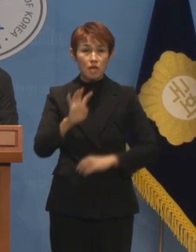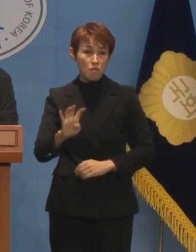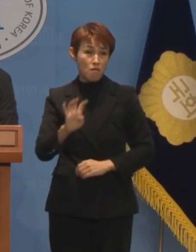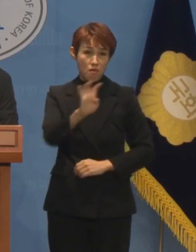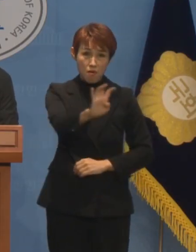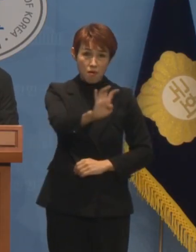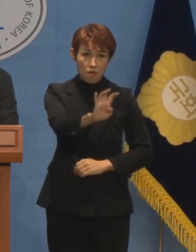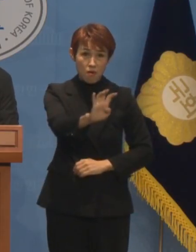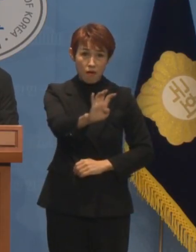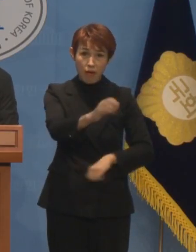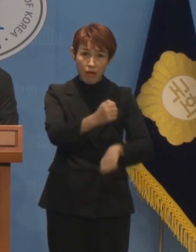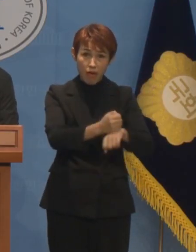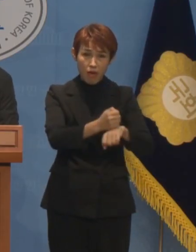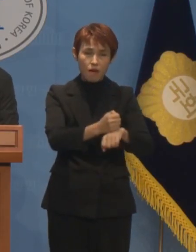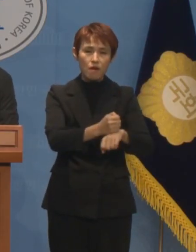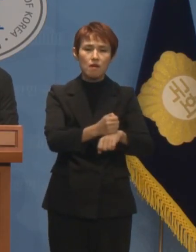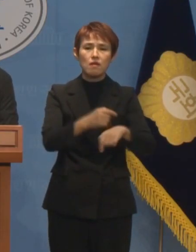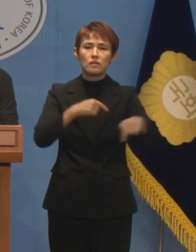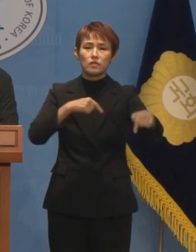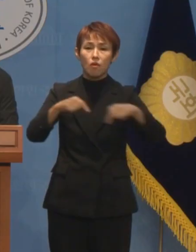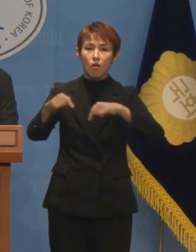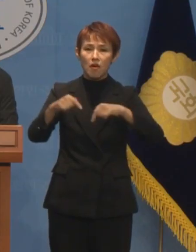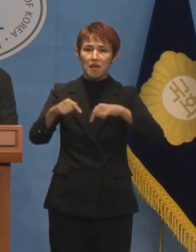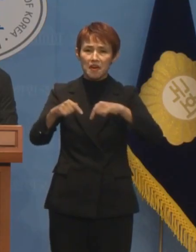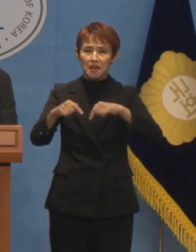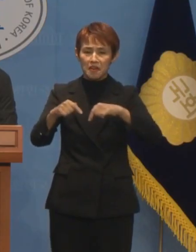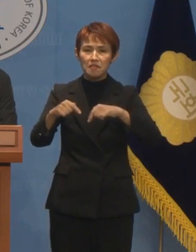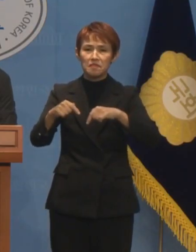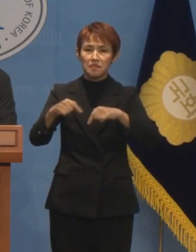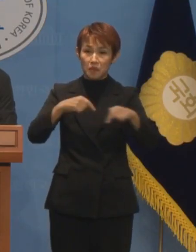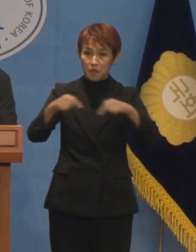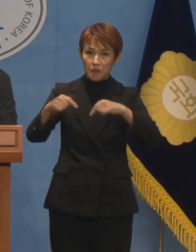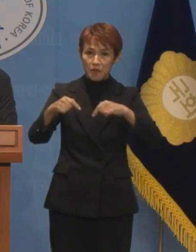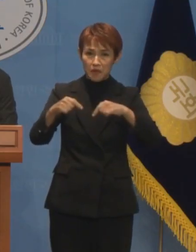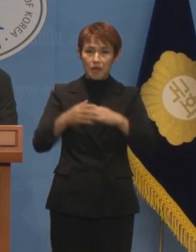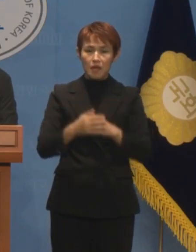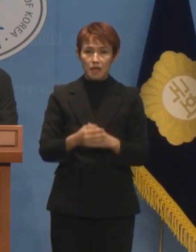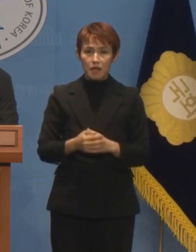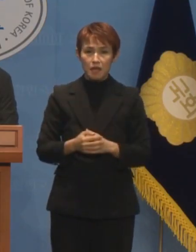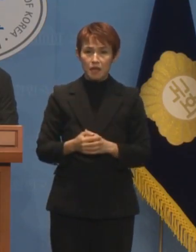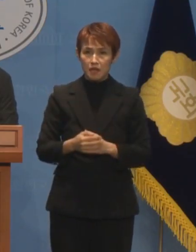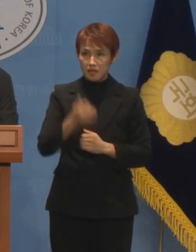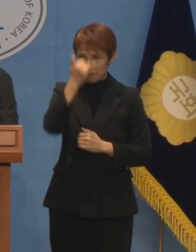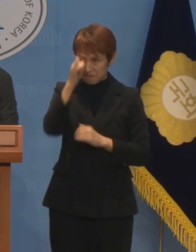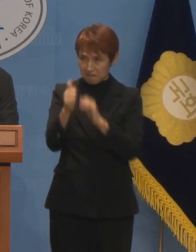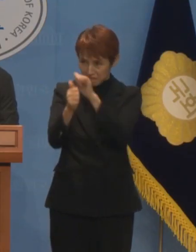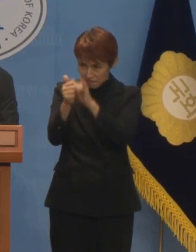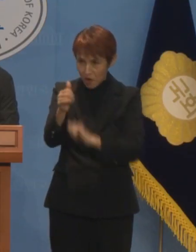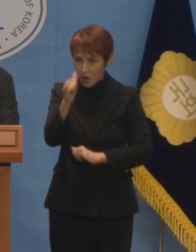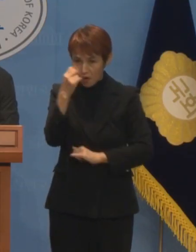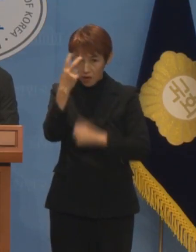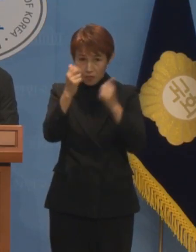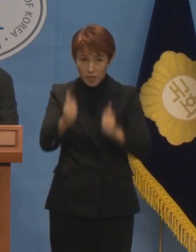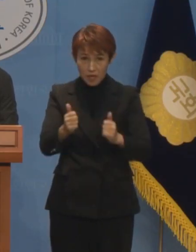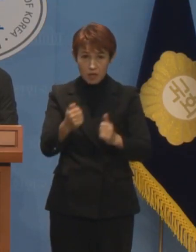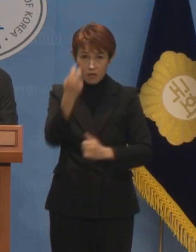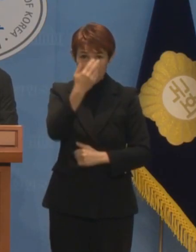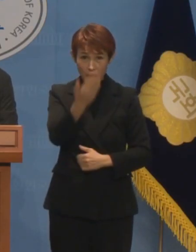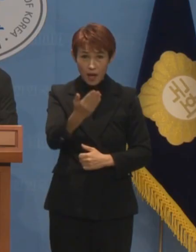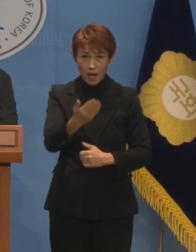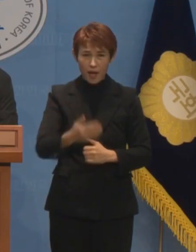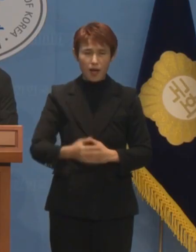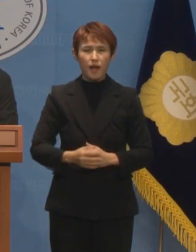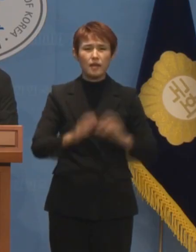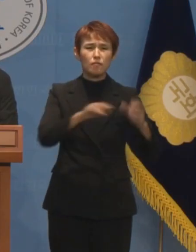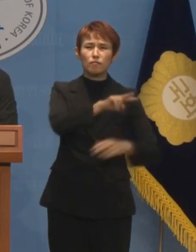붙인들, 정권의 충견으로 스스로 자멸한 현 검찰에서 제대로 된 수사가 이루어질 것이라 기대하는